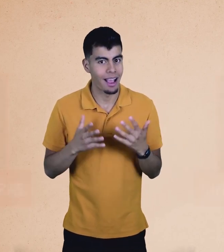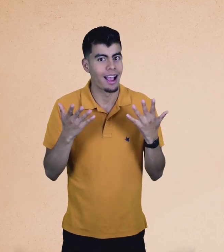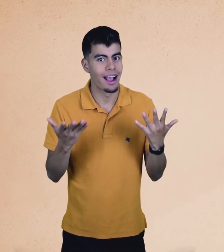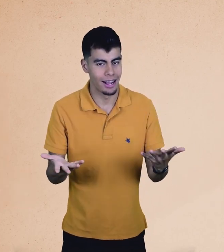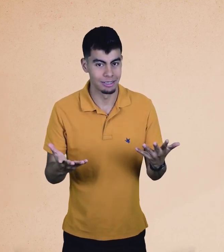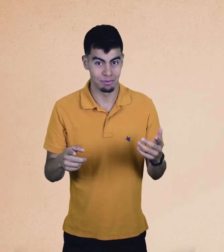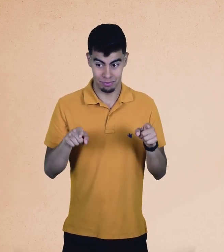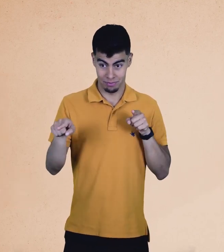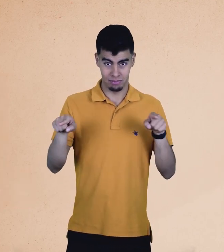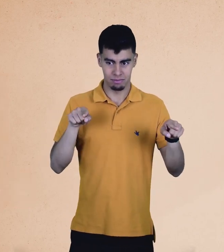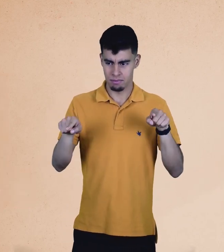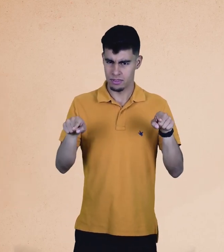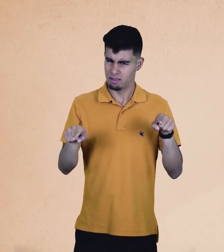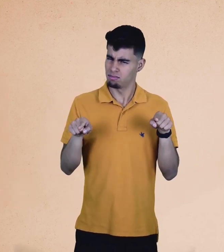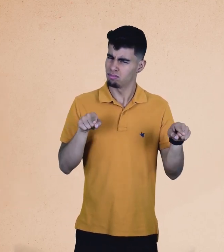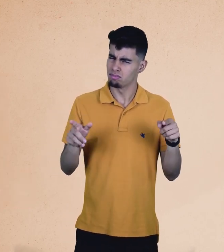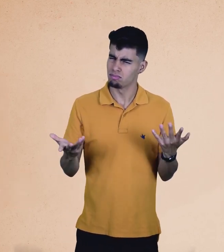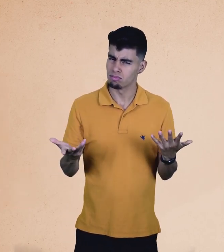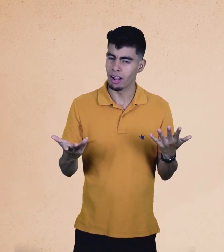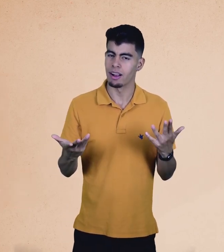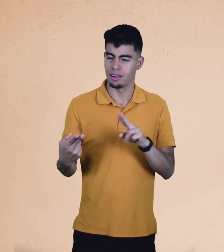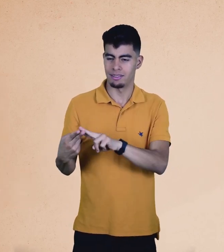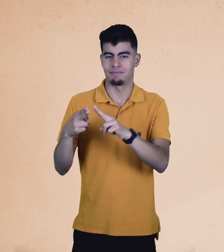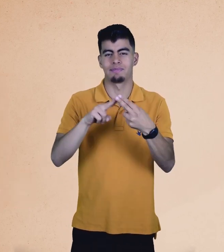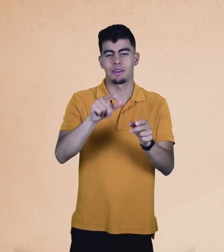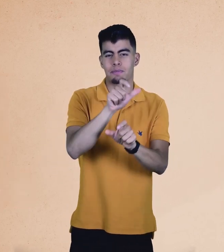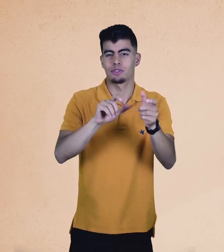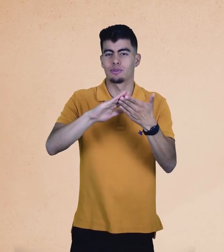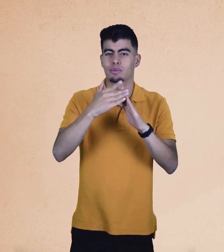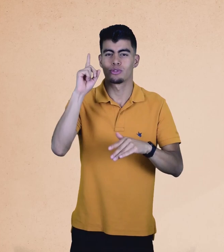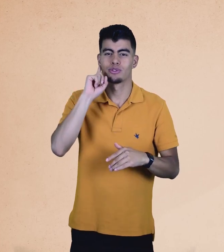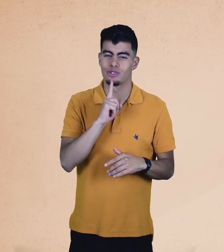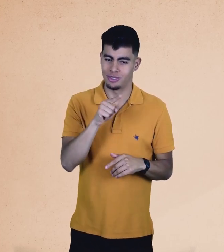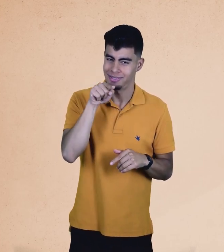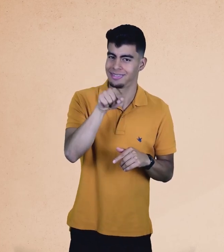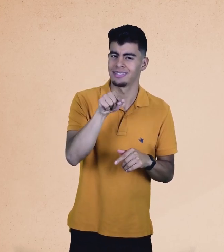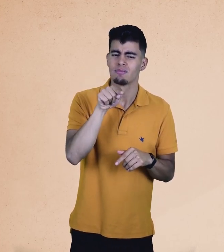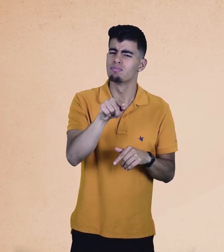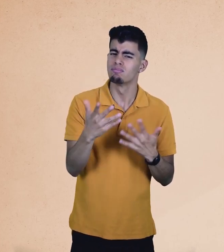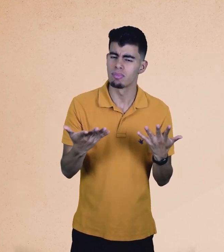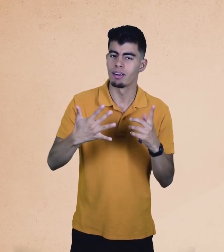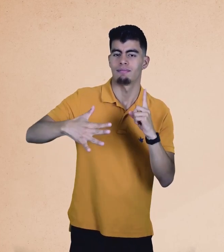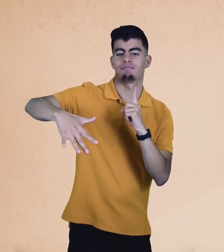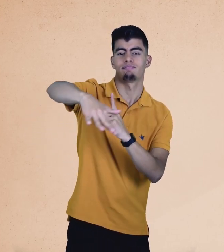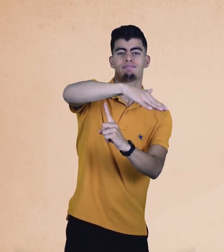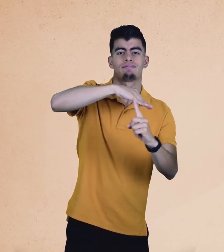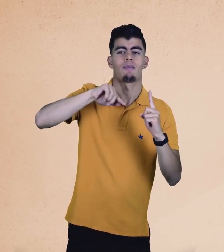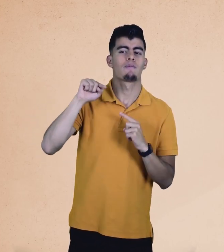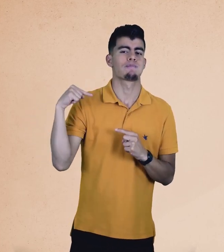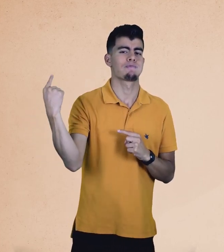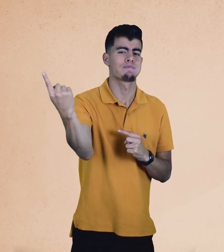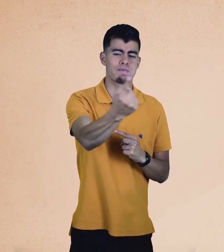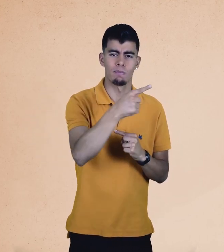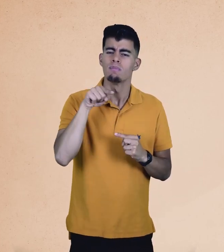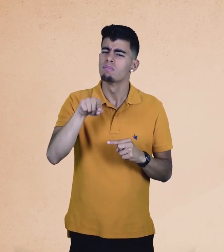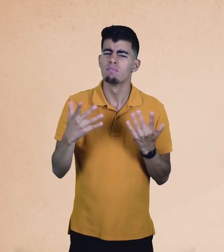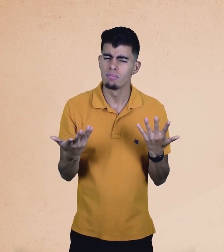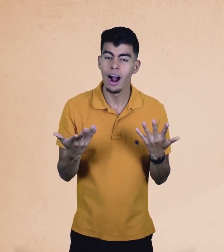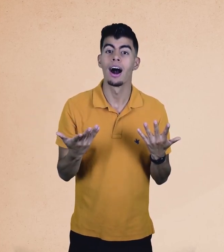tiene la barrera. Son señas diferentes. Ahora, ¿cómo relacionamos estos conceptos con la comunidad sorda? En diferentes